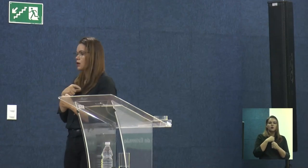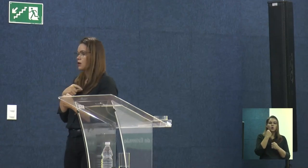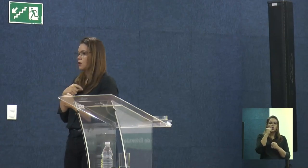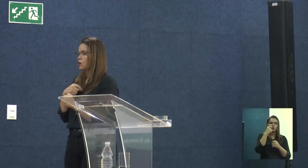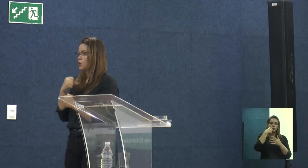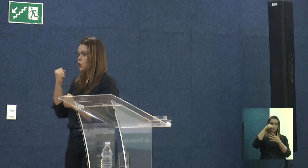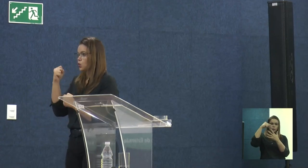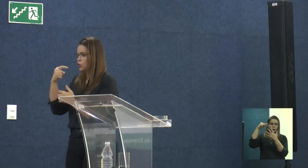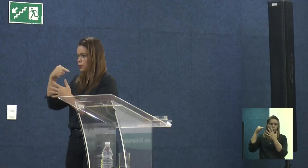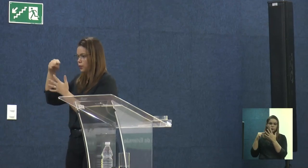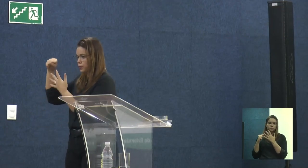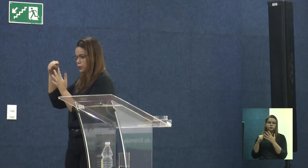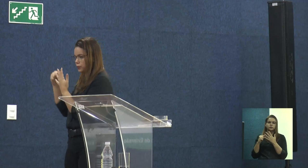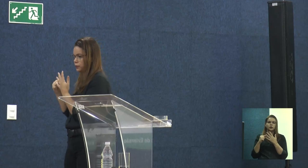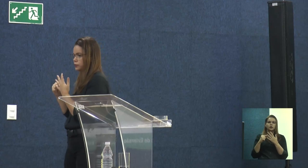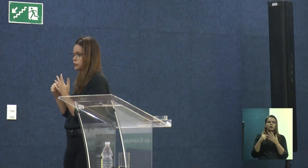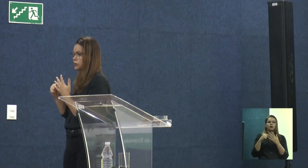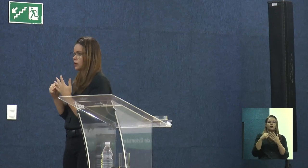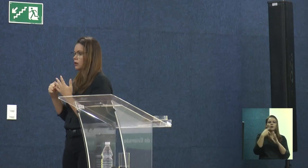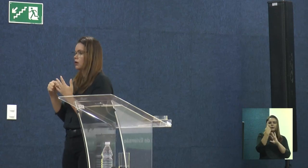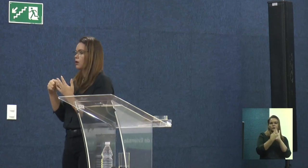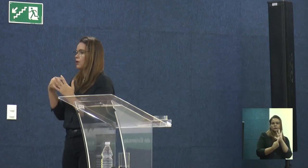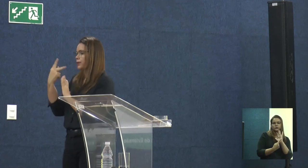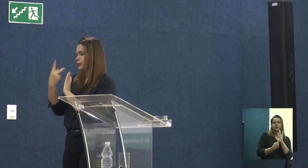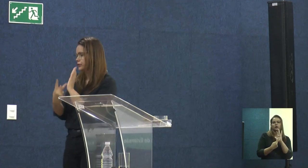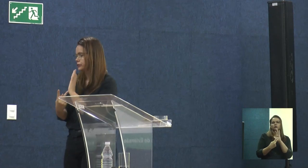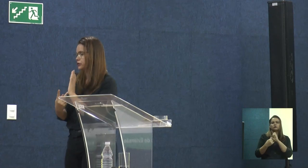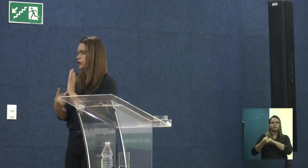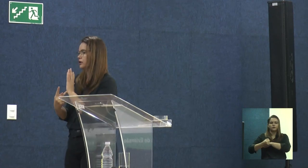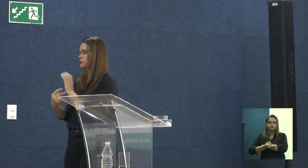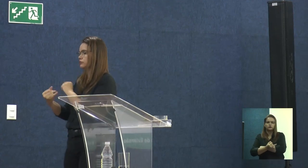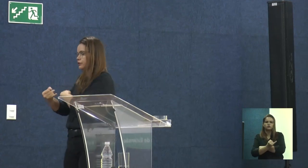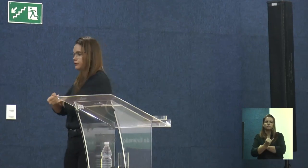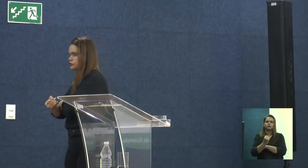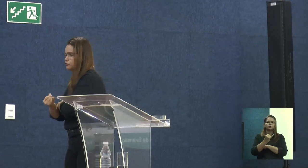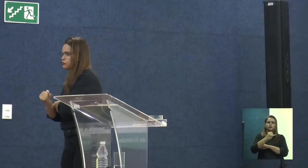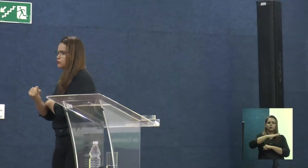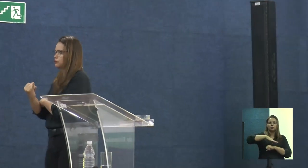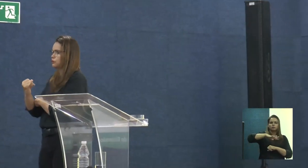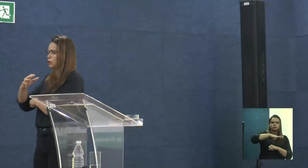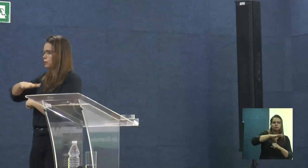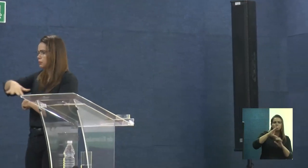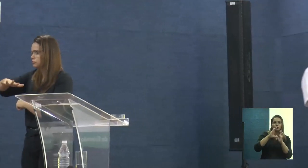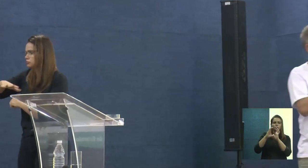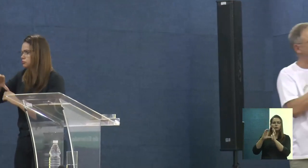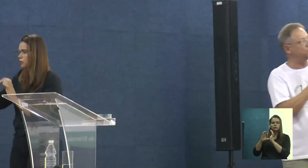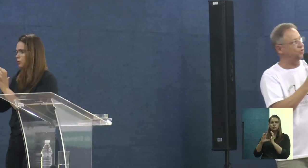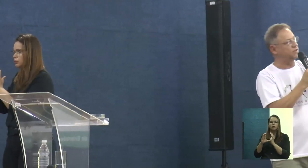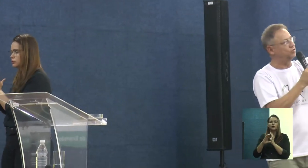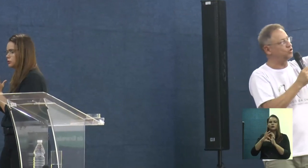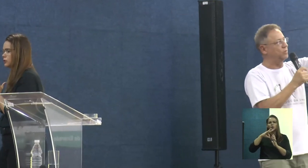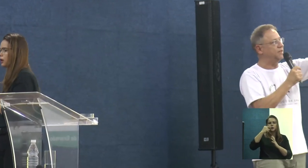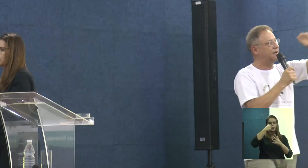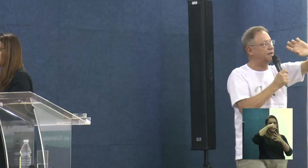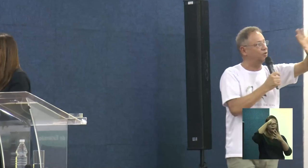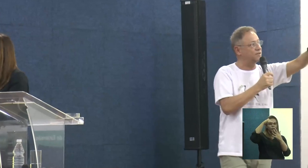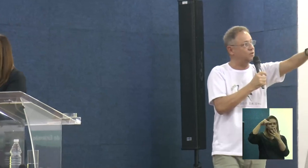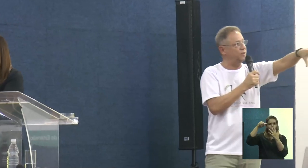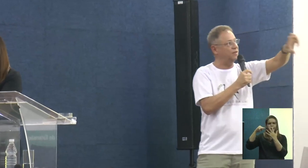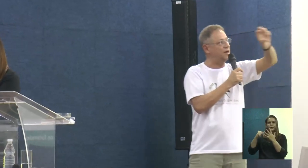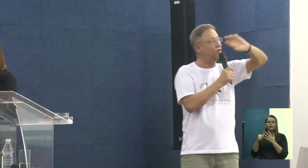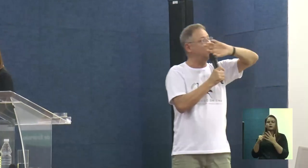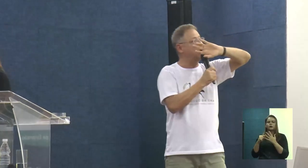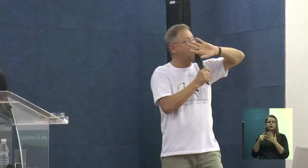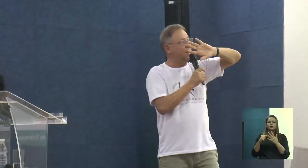né? Projetos urbanos de arquitetura, regulação fundiária, infraestrutura, memória, mobilização comunitária, esses itens todos. Saúde comunitária,